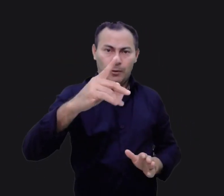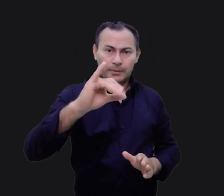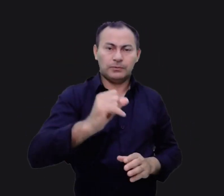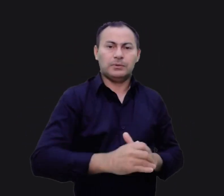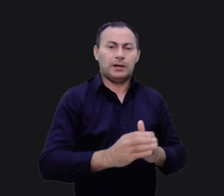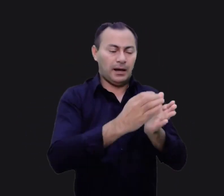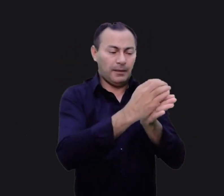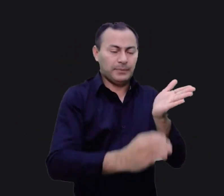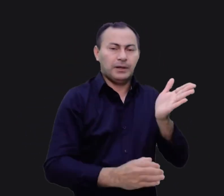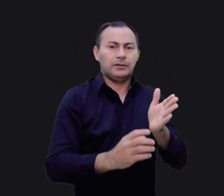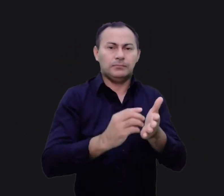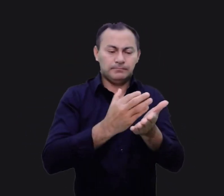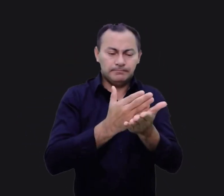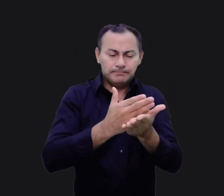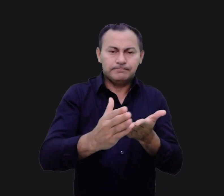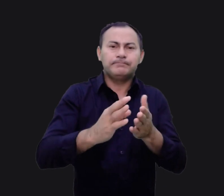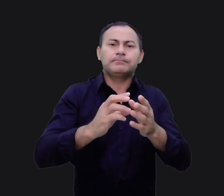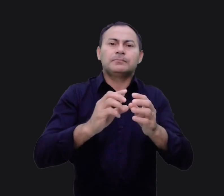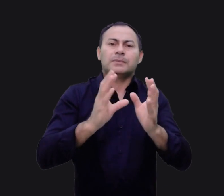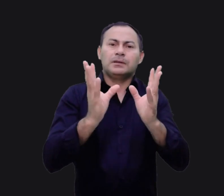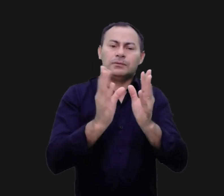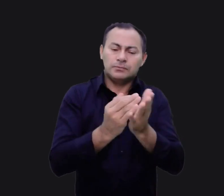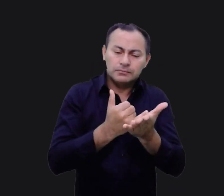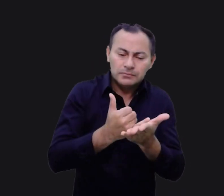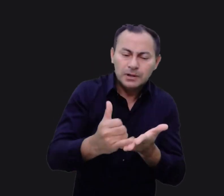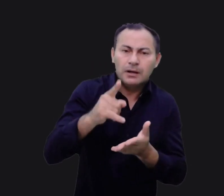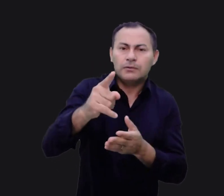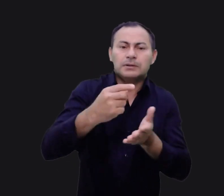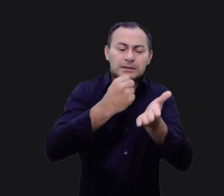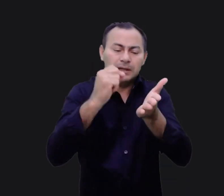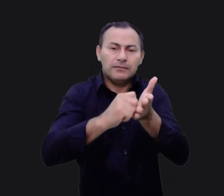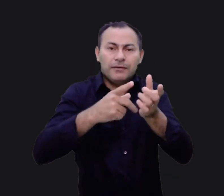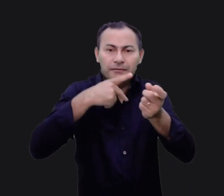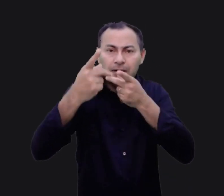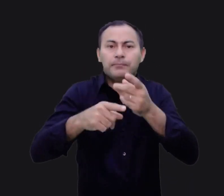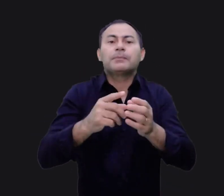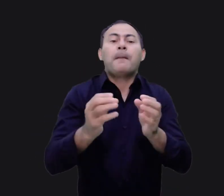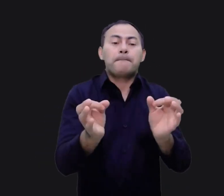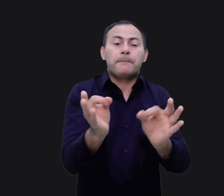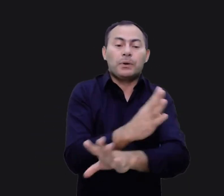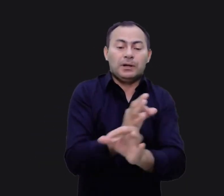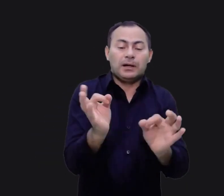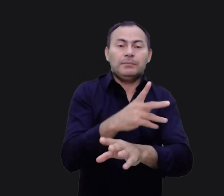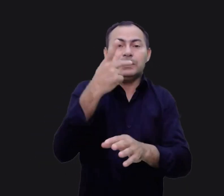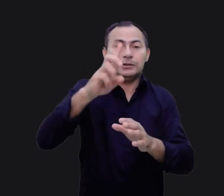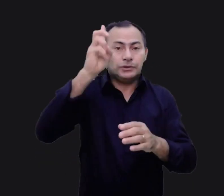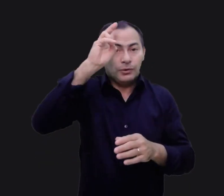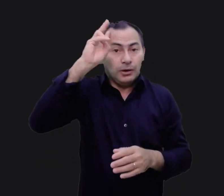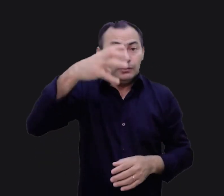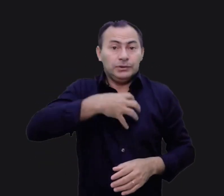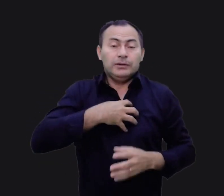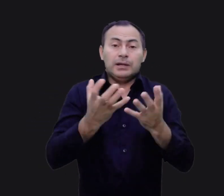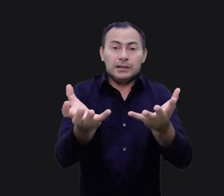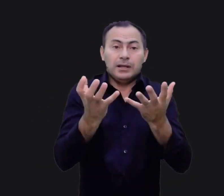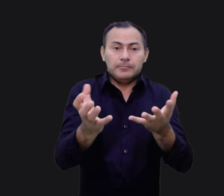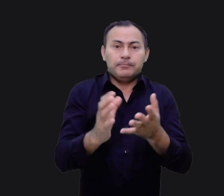capítulos, o prefácio, introdução e aí, mandasse você escrevê-lo e dissesse, pronto, termine a história do jeito que quiser.